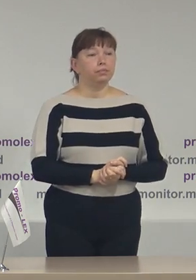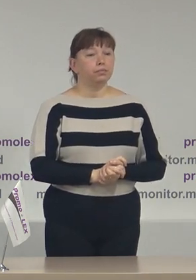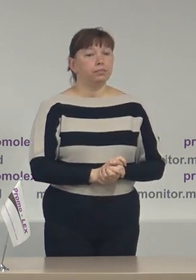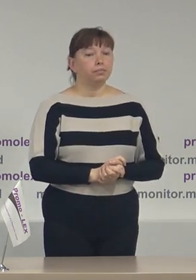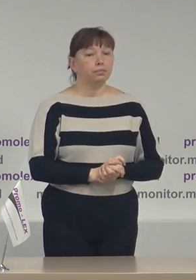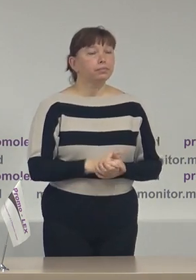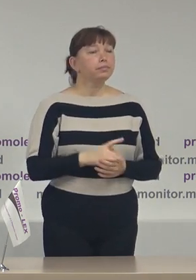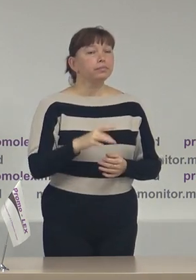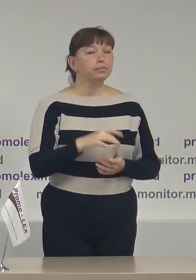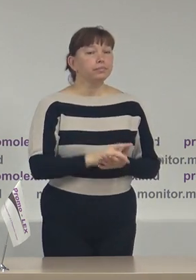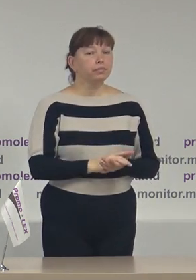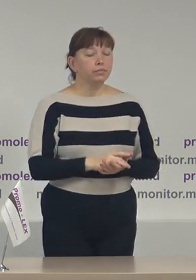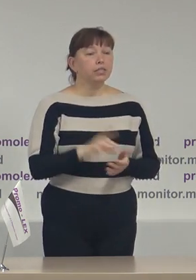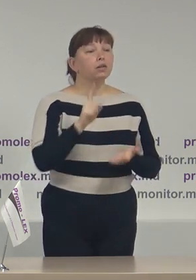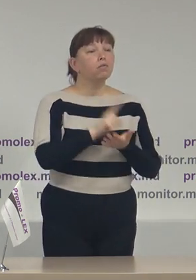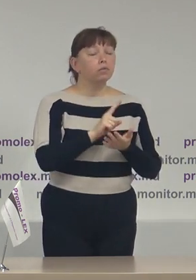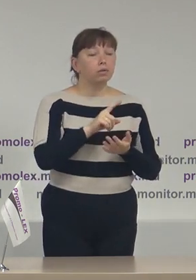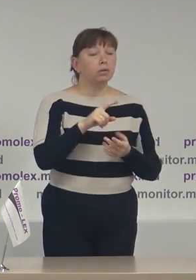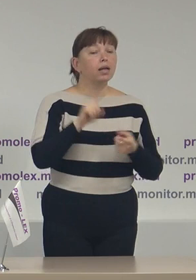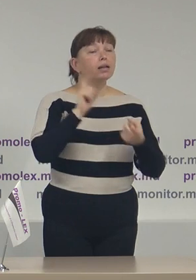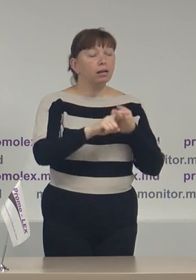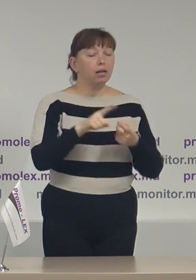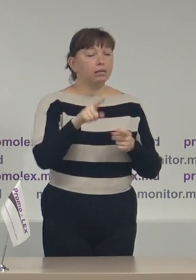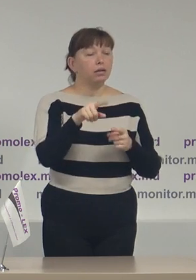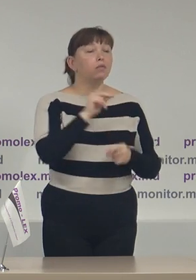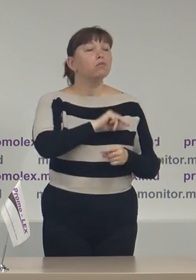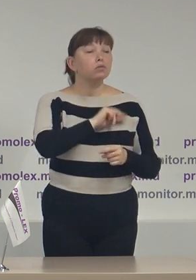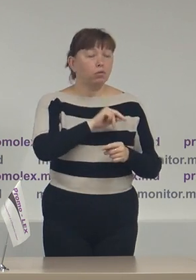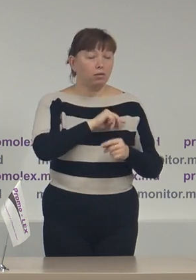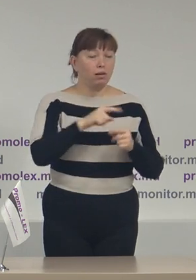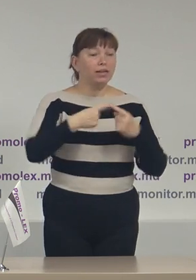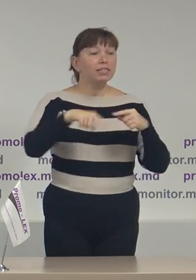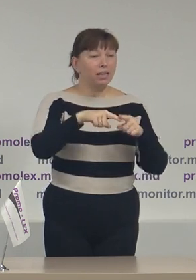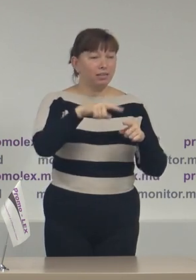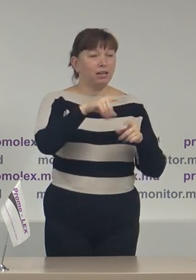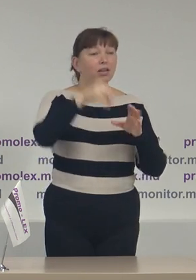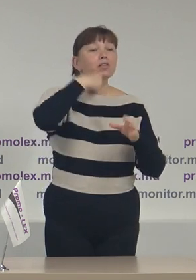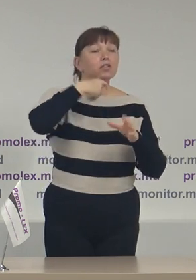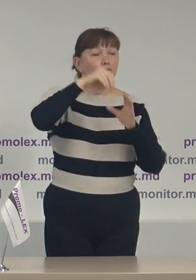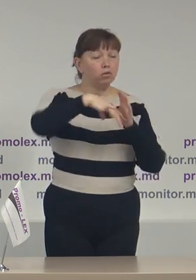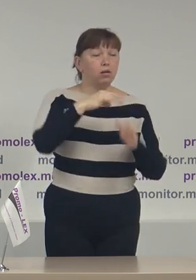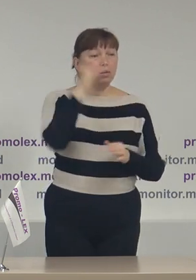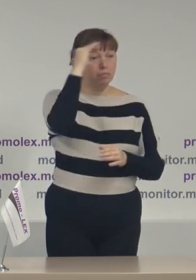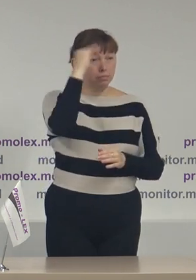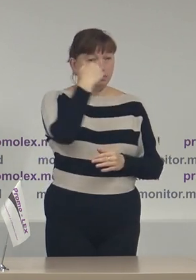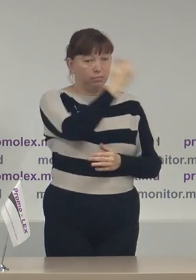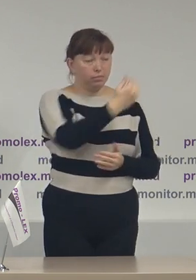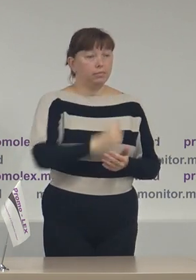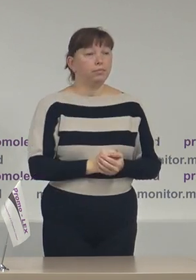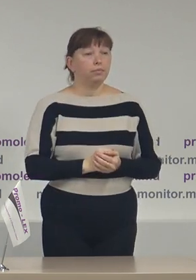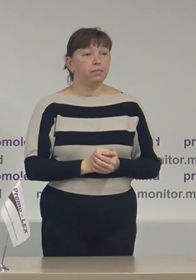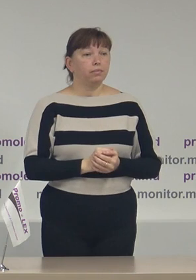legat de funcționarea și deschiderea secțiilor de votare din regiunea transnistreană sau pentru alegătorii din regiunea